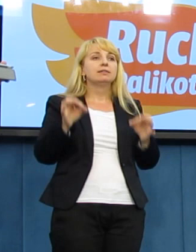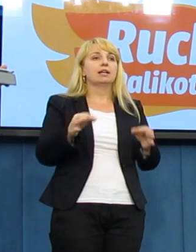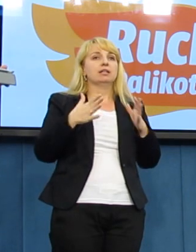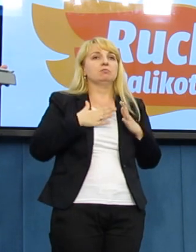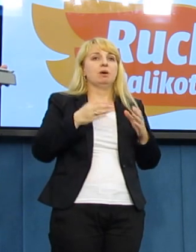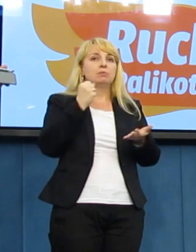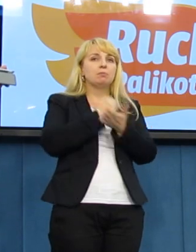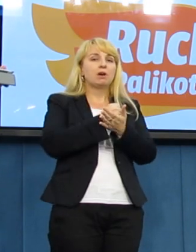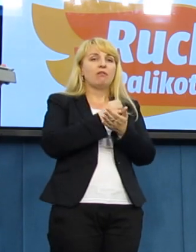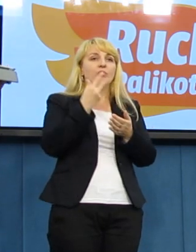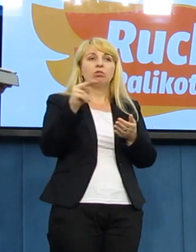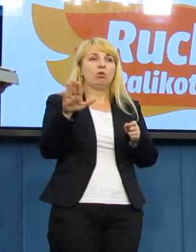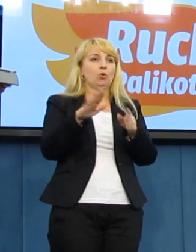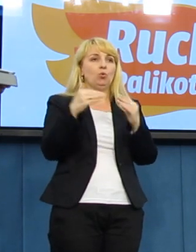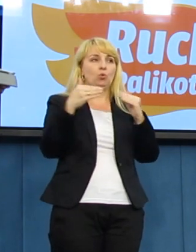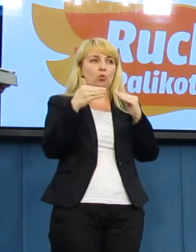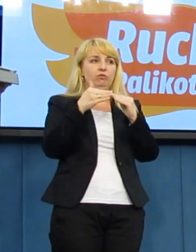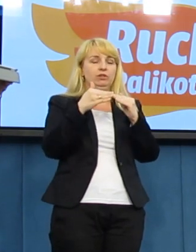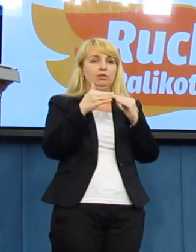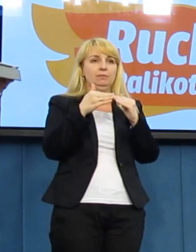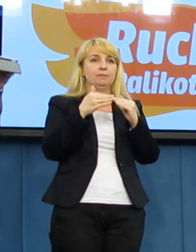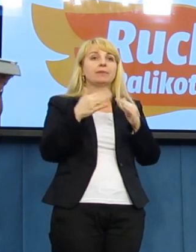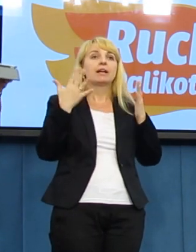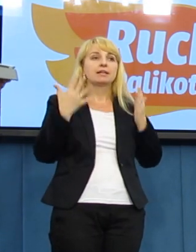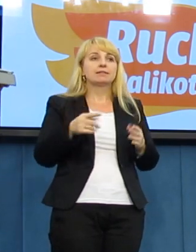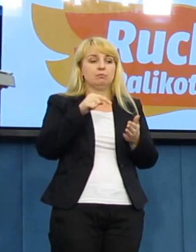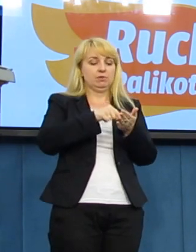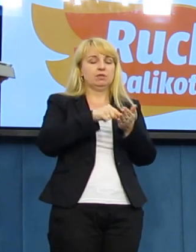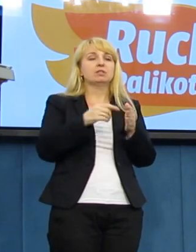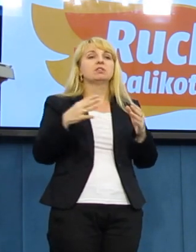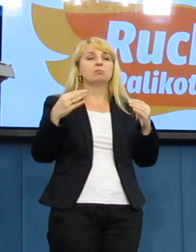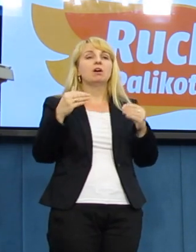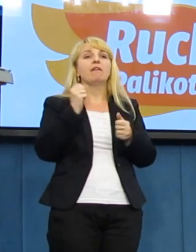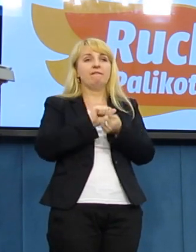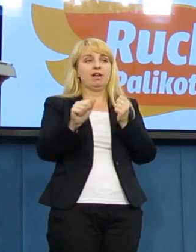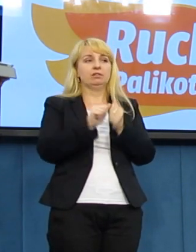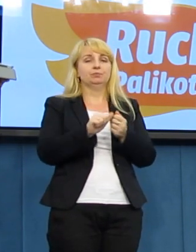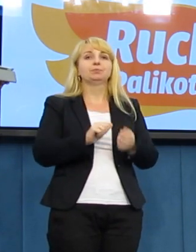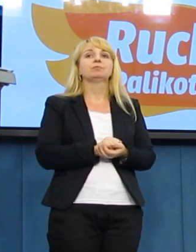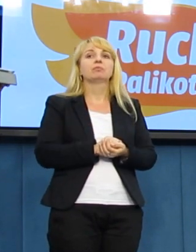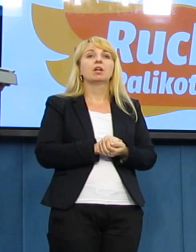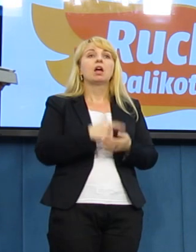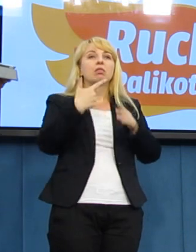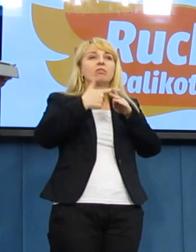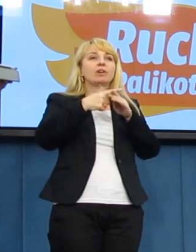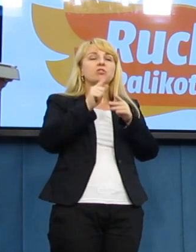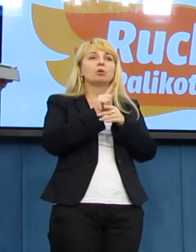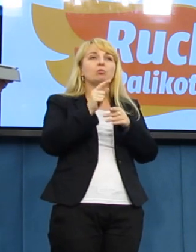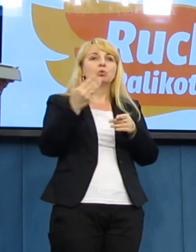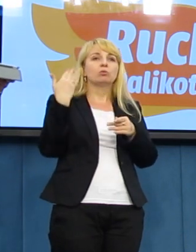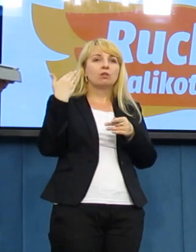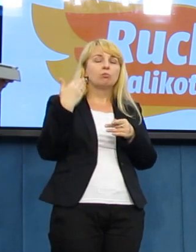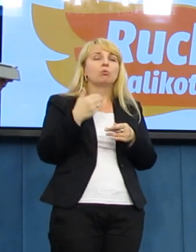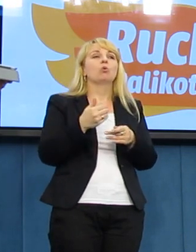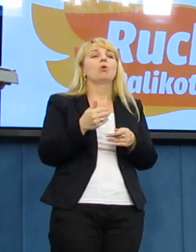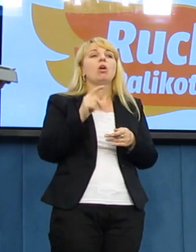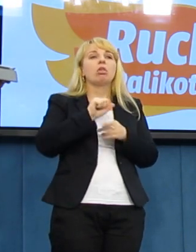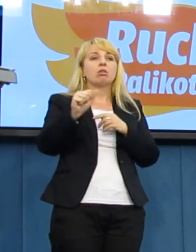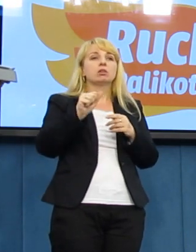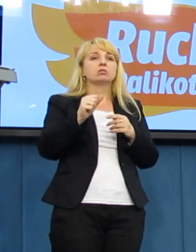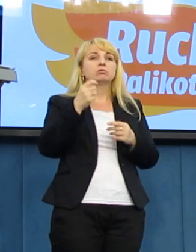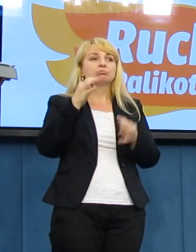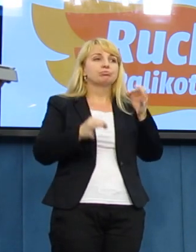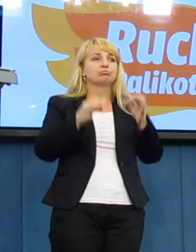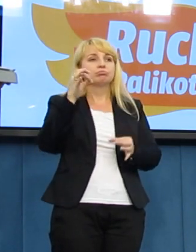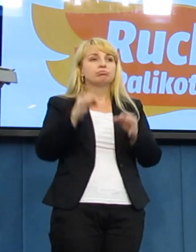tą nierównością trzeba walczyć. Chcę też poinformować Państwa, że teraz właśnie o tej porze, 20 minut temu, rozpoczęła się debata nad racjonalizacją